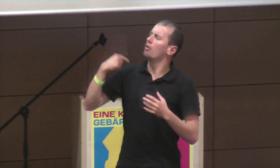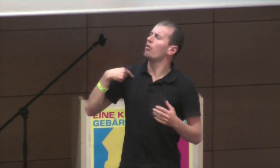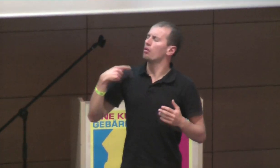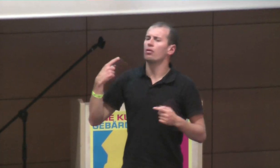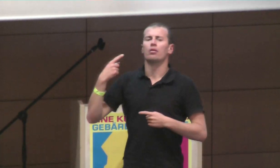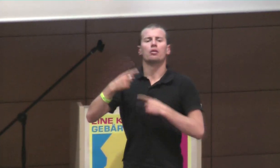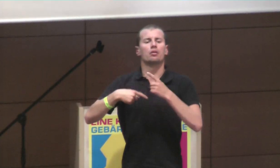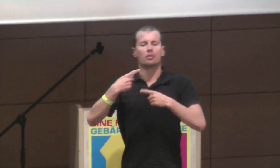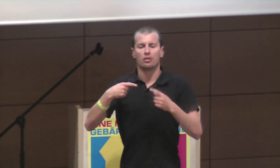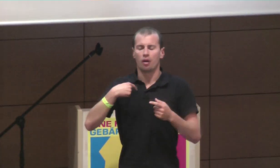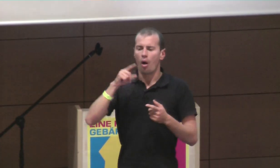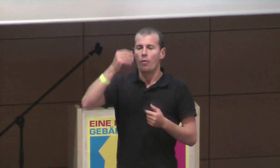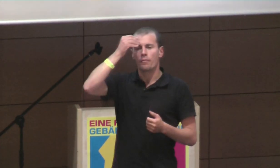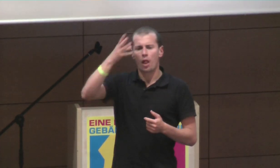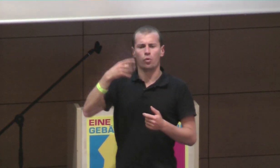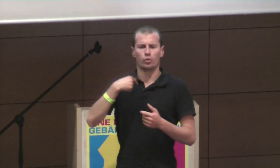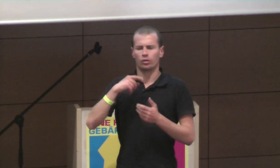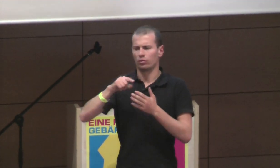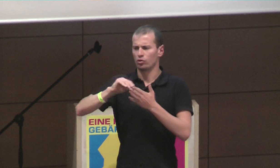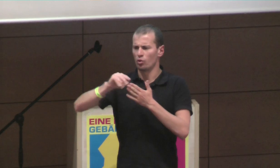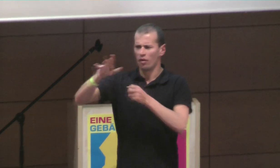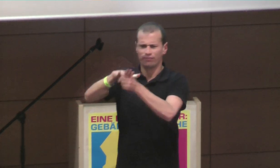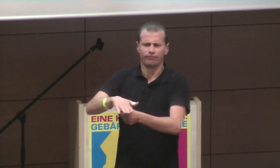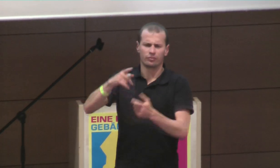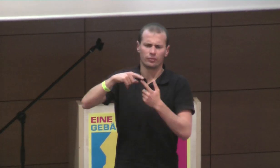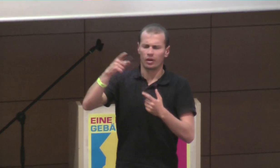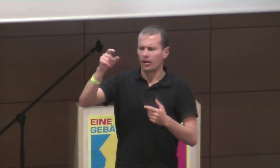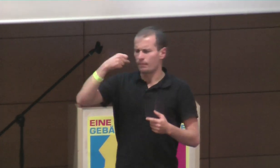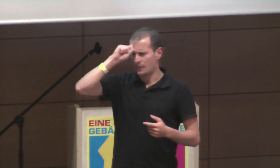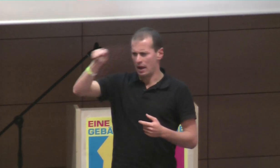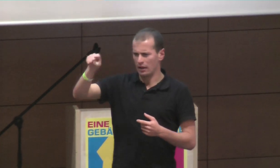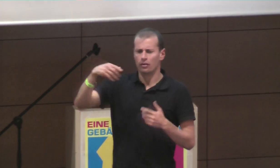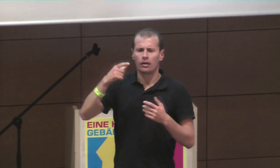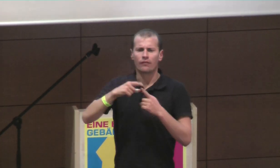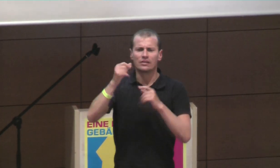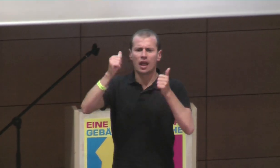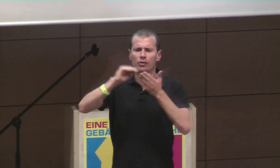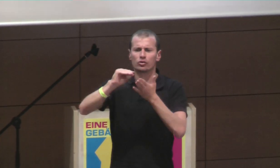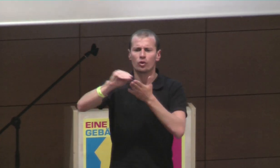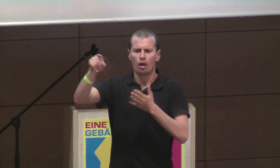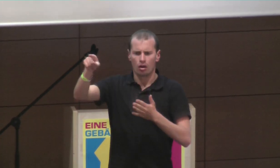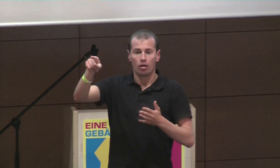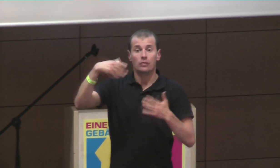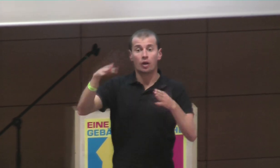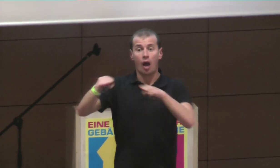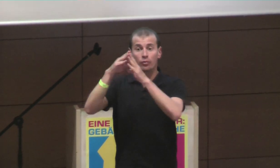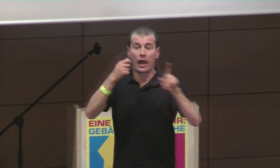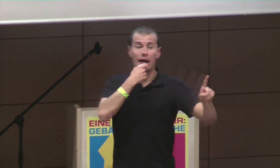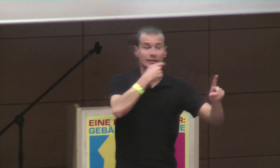Ich bin auch im Land aufgewachsen, und dann, ähm, habe ich schon in der Schule, ähm, an Bildungsarmut gelitten, und, ähm, ähm, da